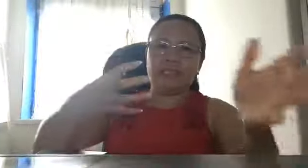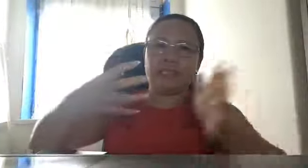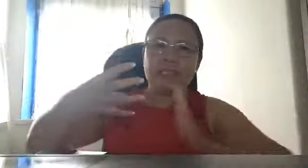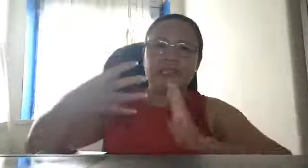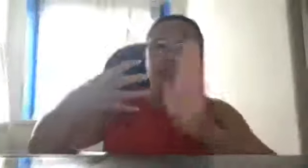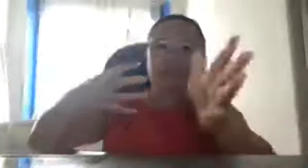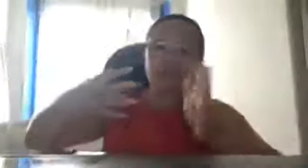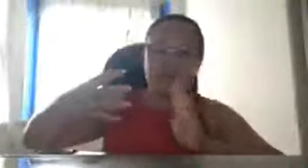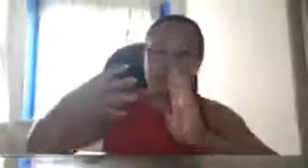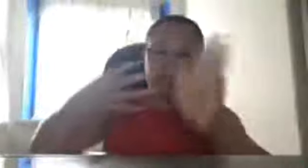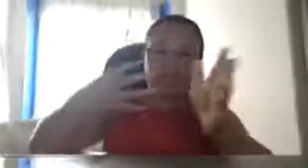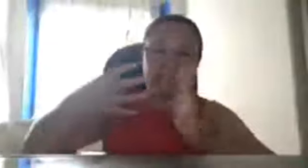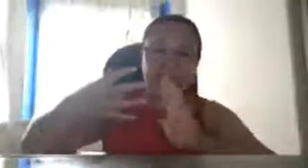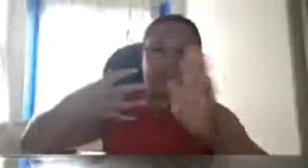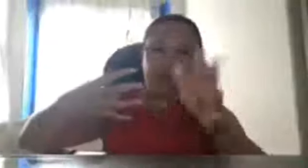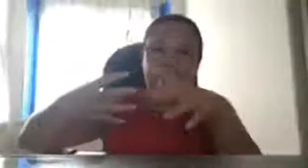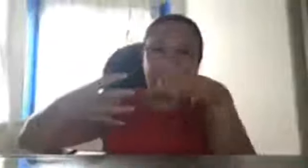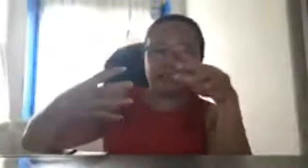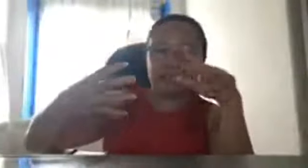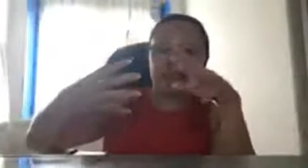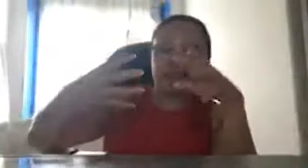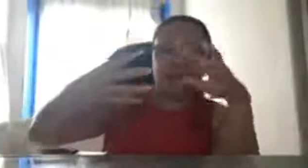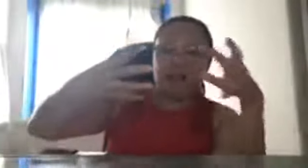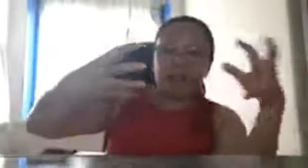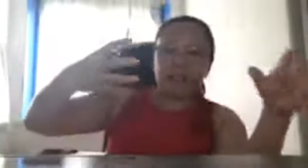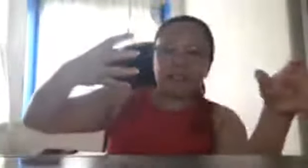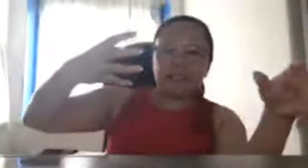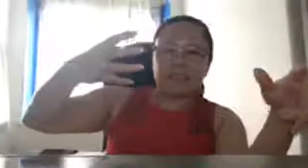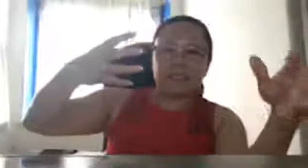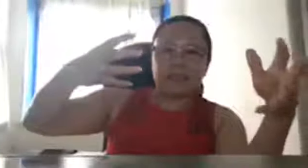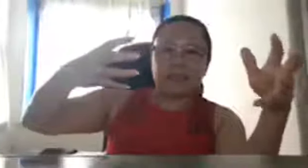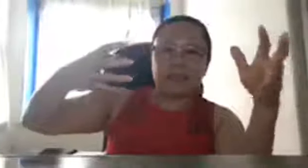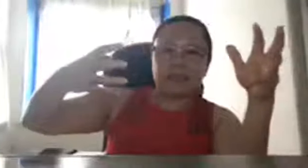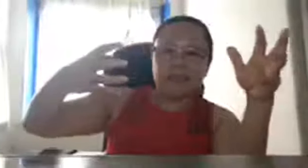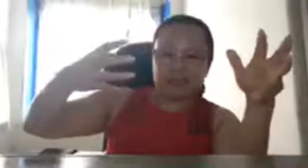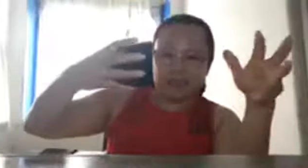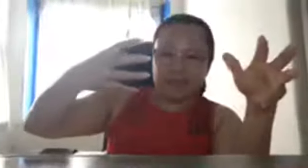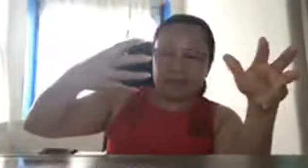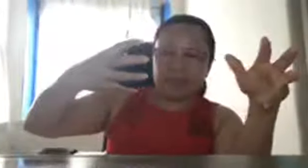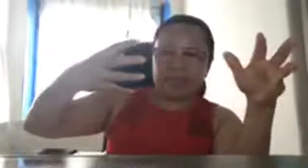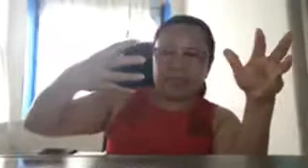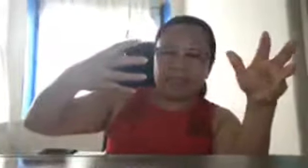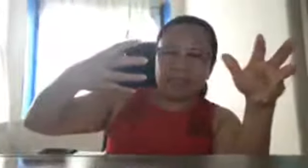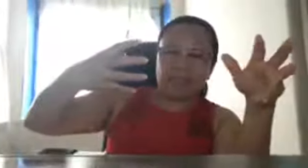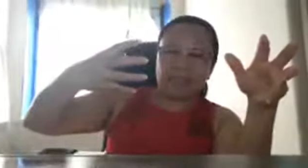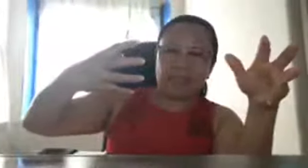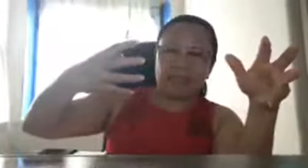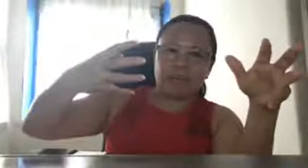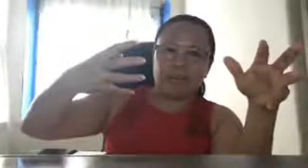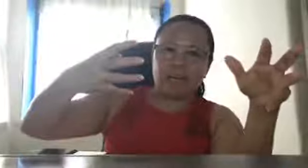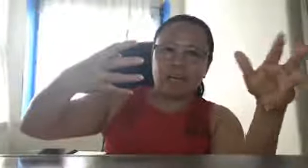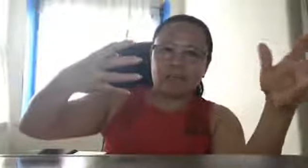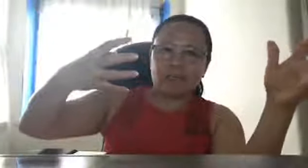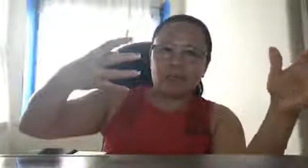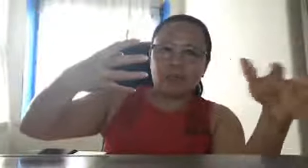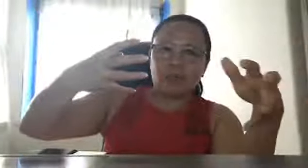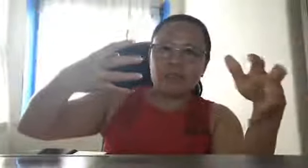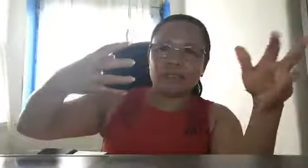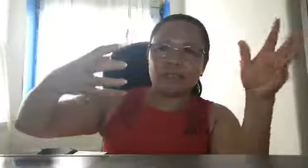kasi ano naman yan daanan dyan either na yata parang may nadetect yata na US